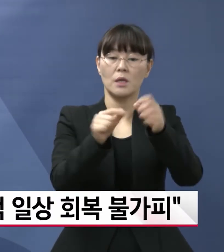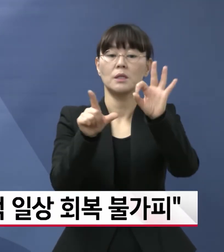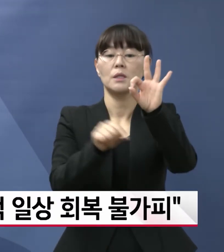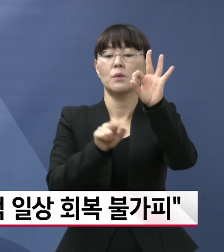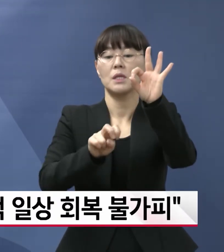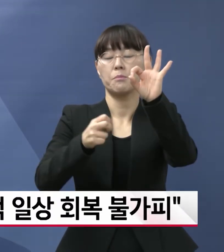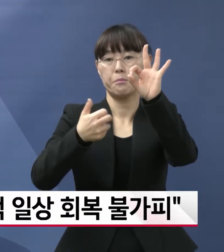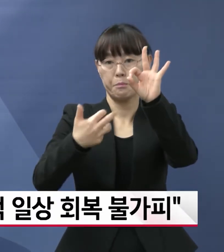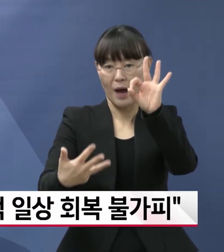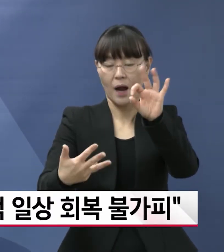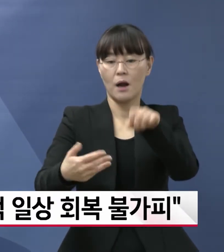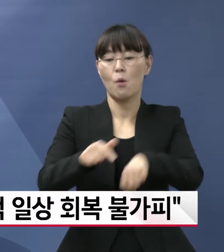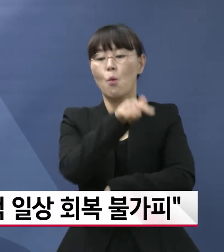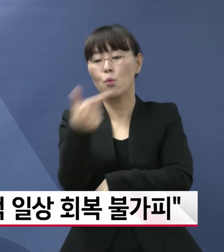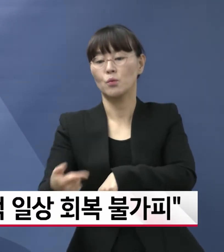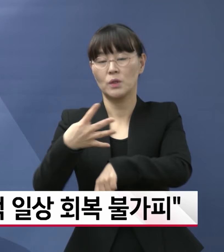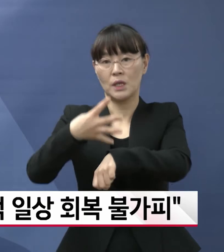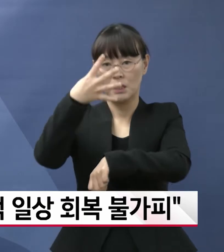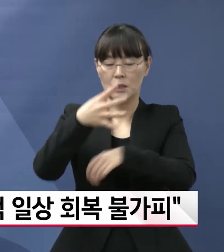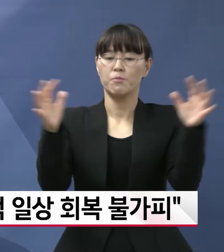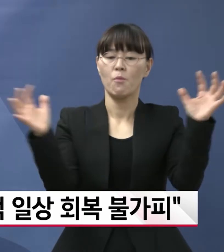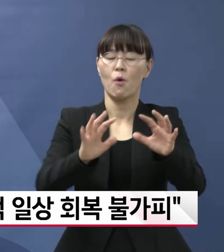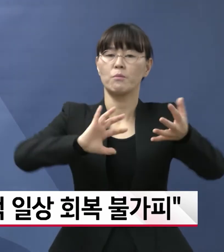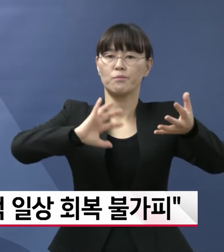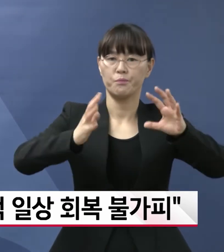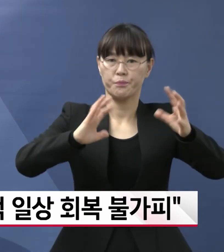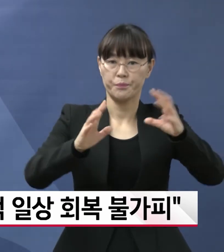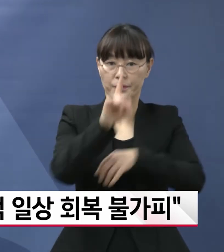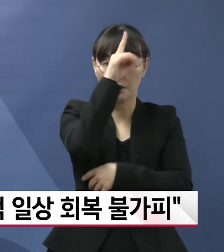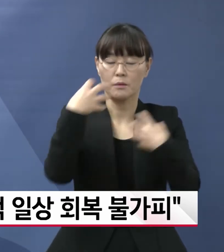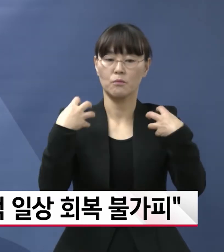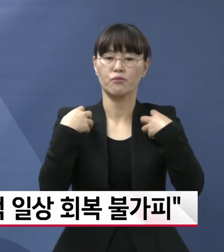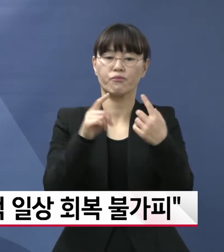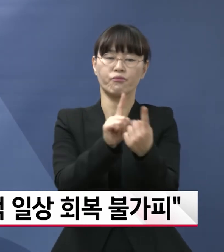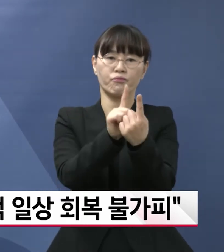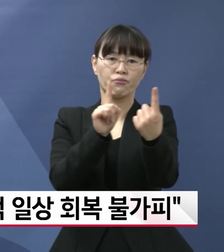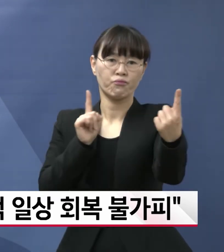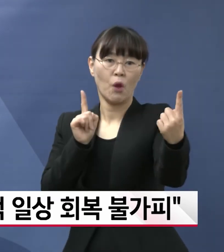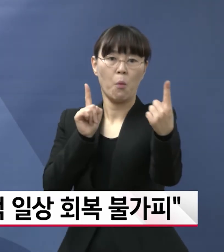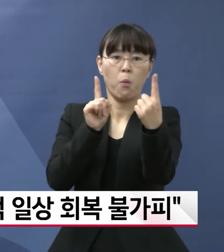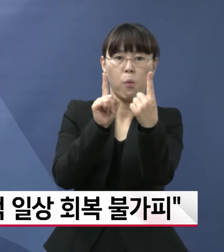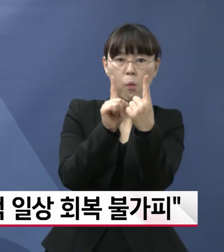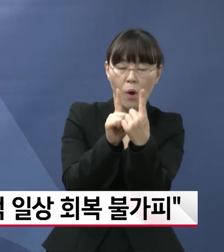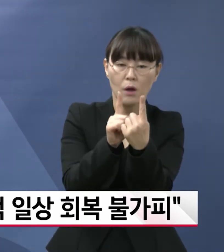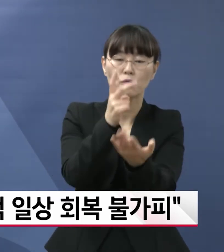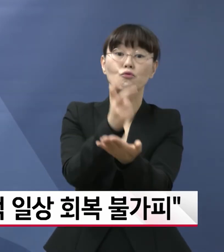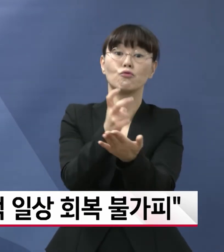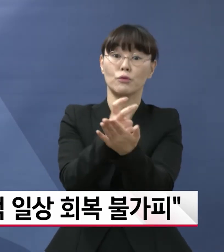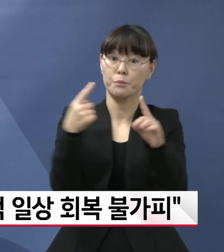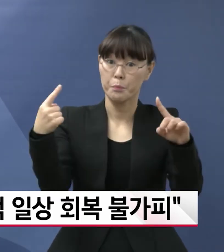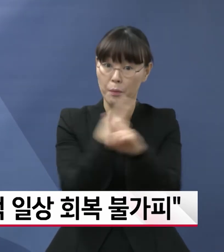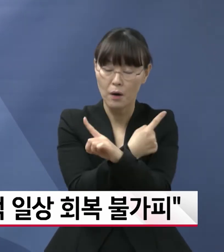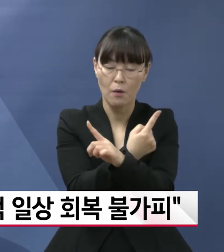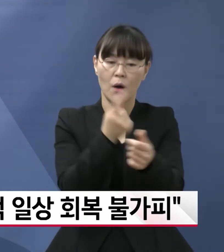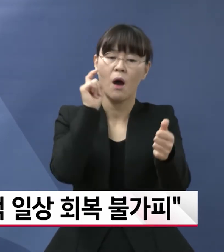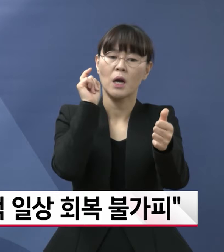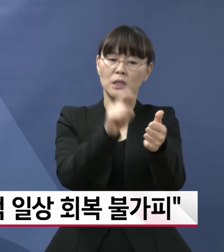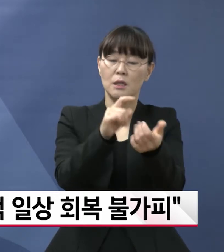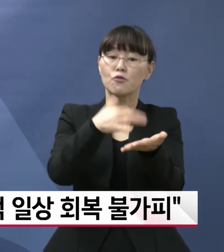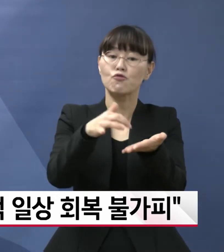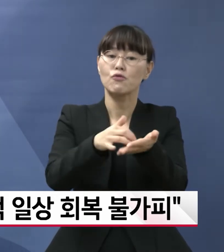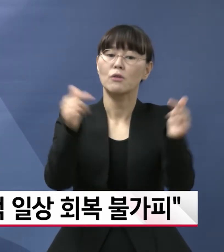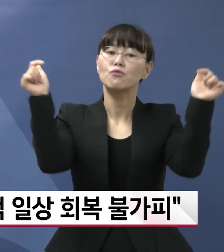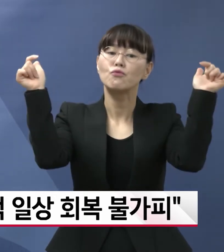28일 16시에 개최하여 정부의 거리두기 개편 기본 방향이 그동안의 확진자 억제를